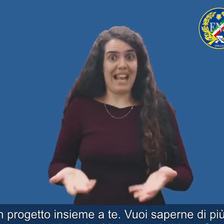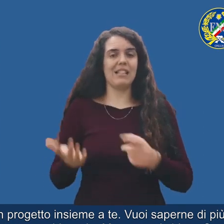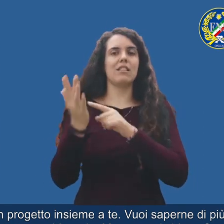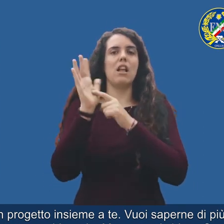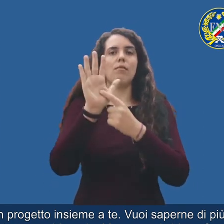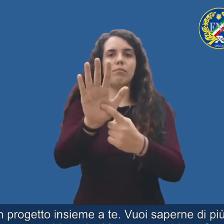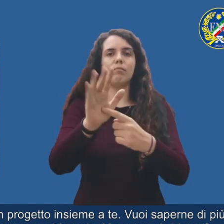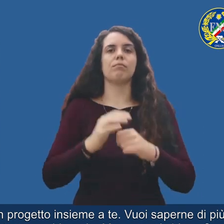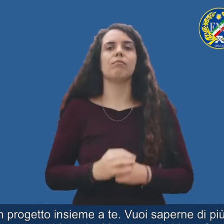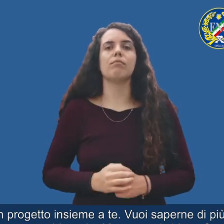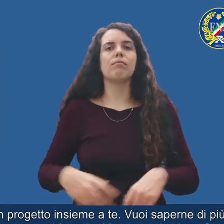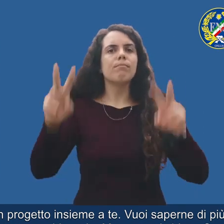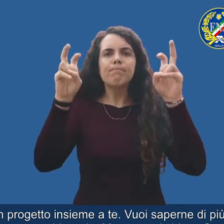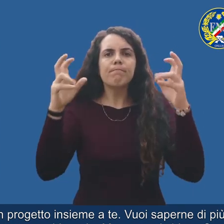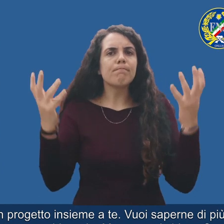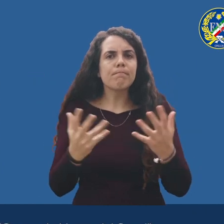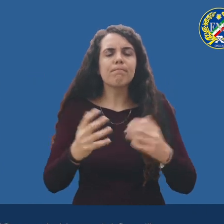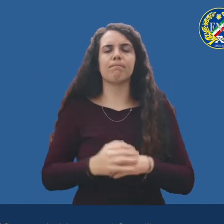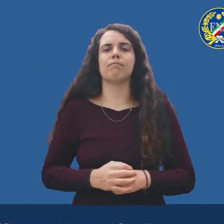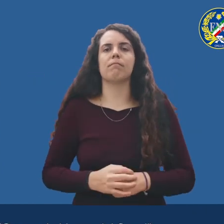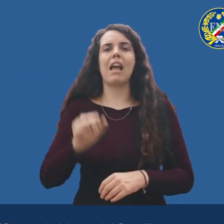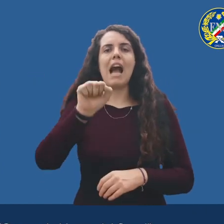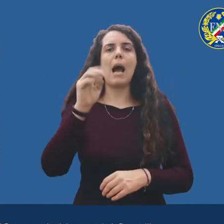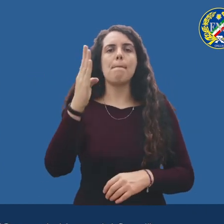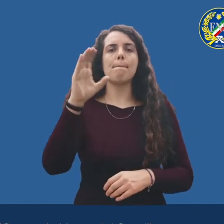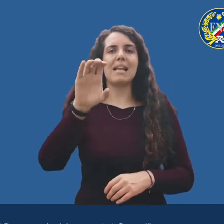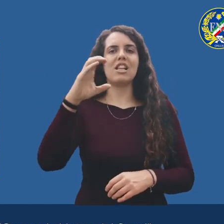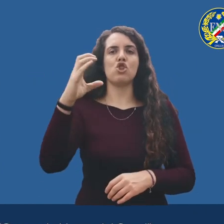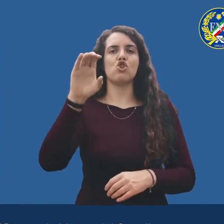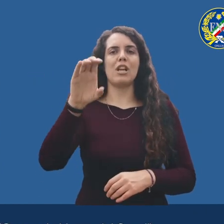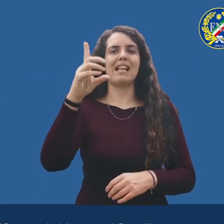Ma come si chiama? Abecedarium, l'oceano in lingua dei segni.